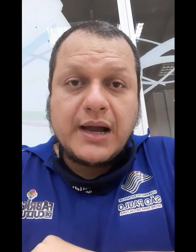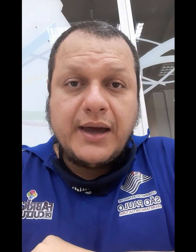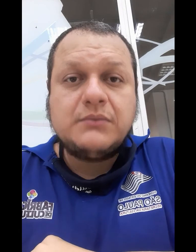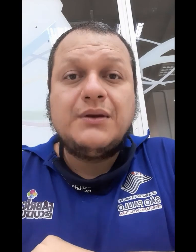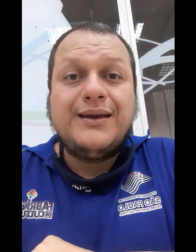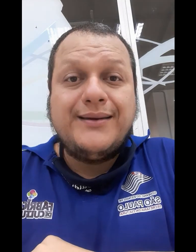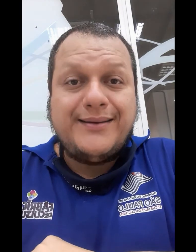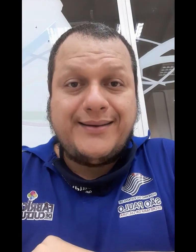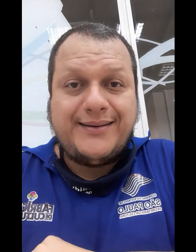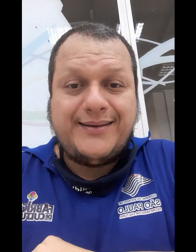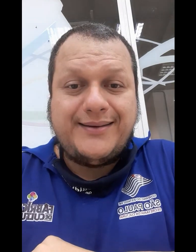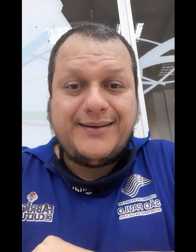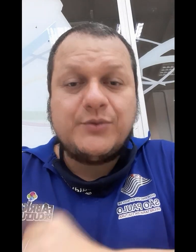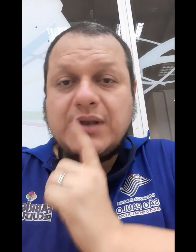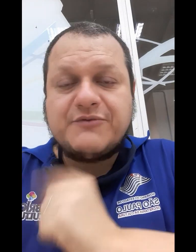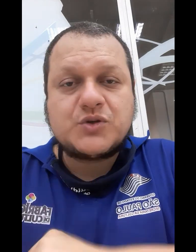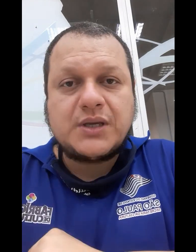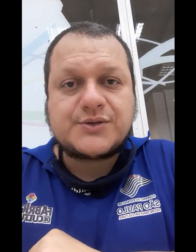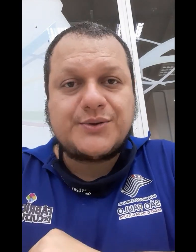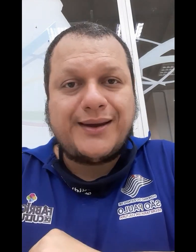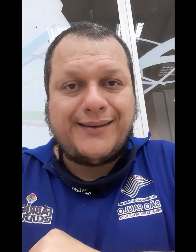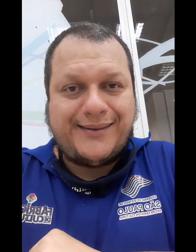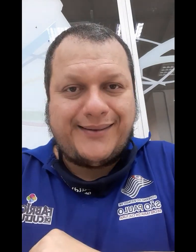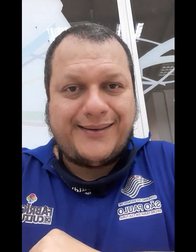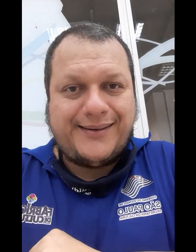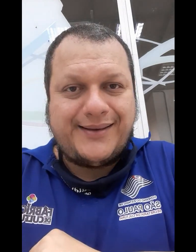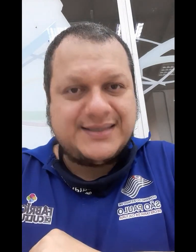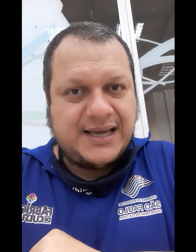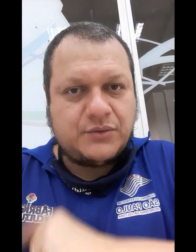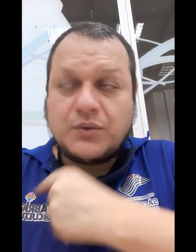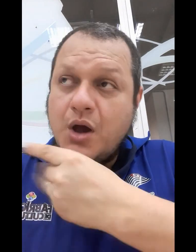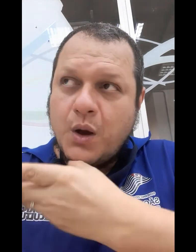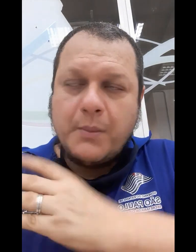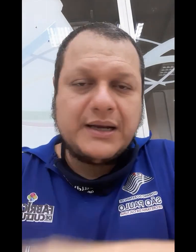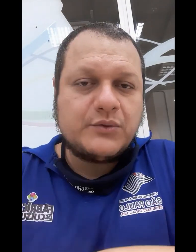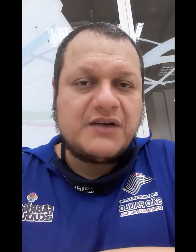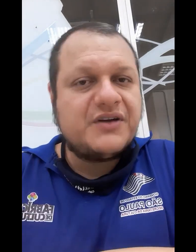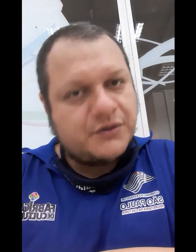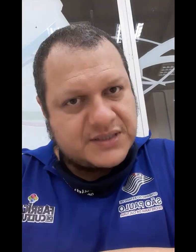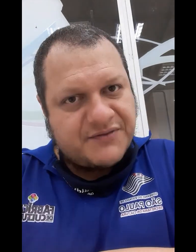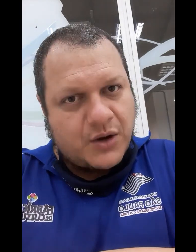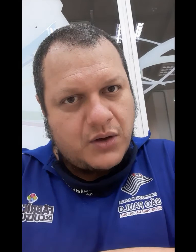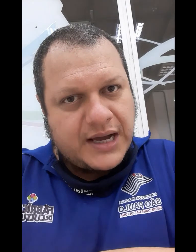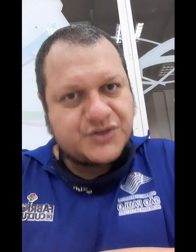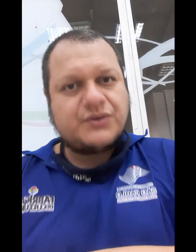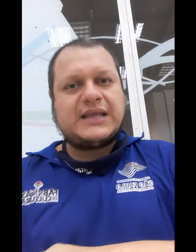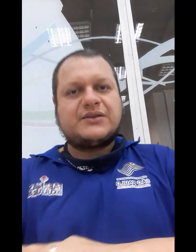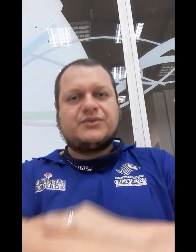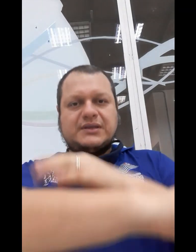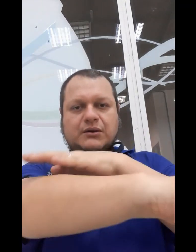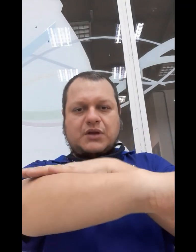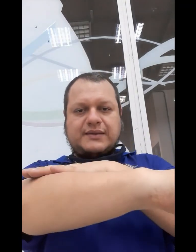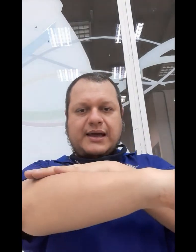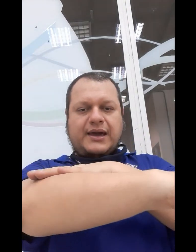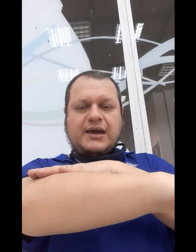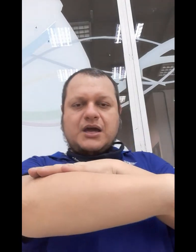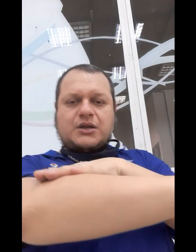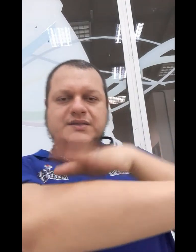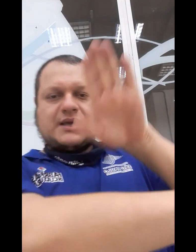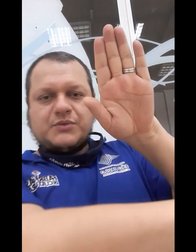é um leve sorriso, certo? Como ele não está vendo, você vai colocar isso no tato. Então, nota ré, nós temos